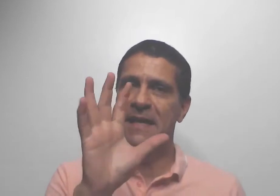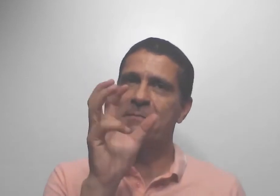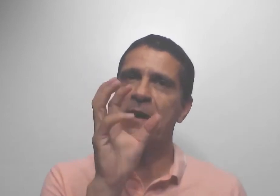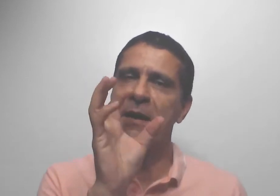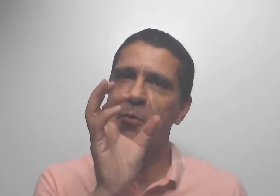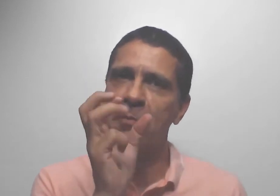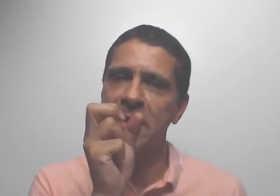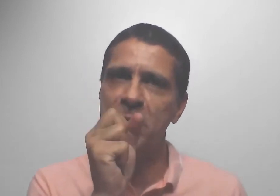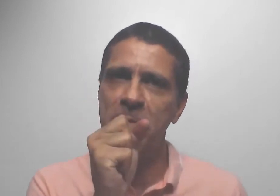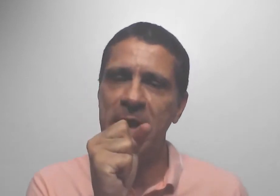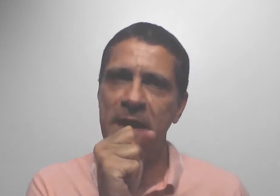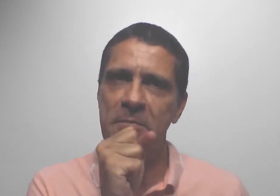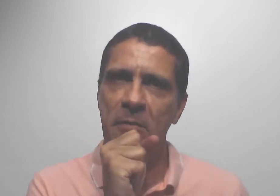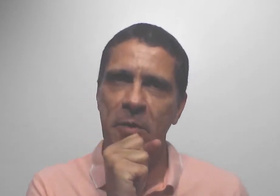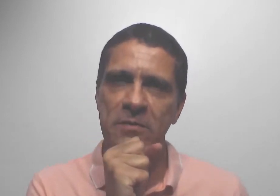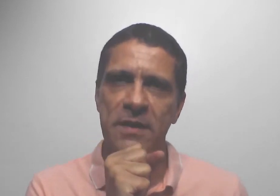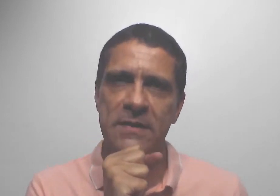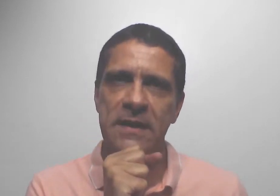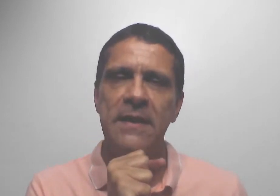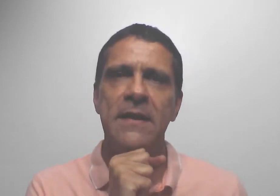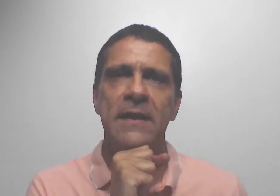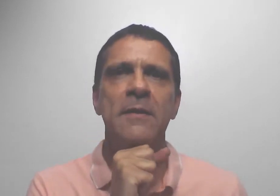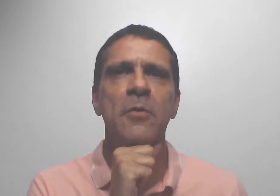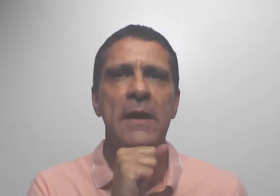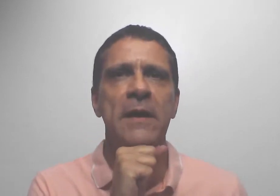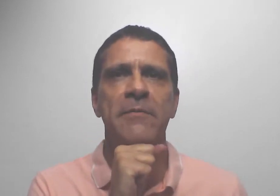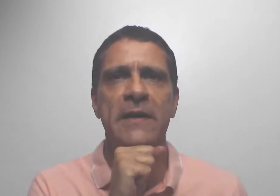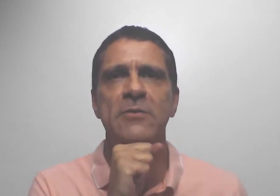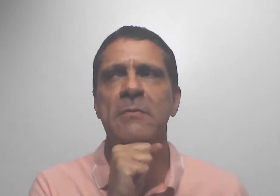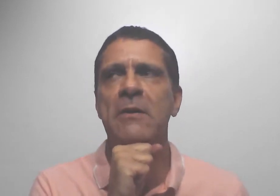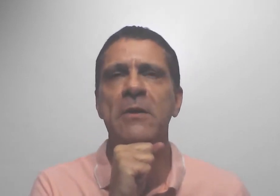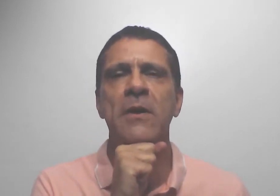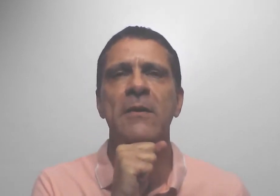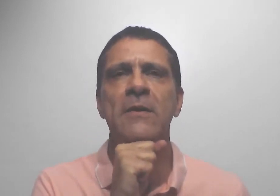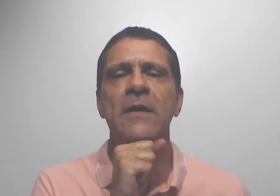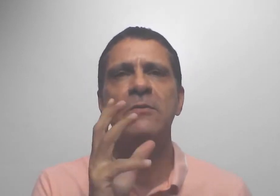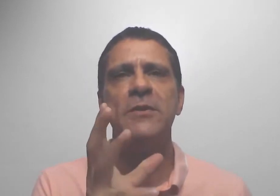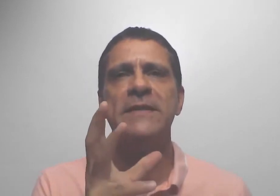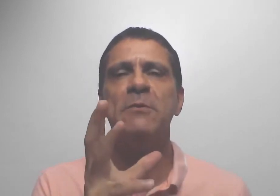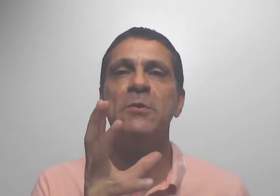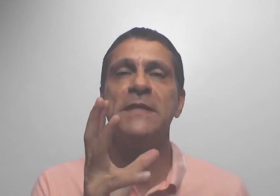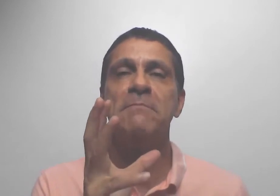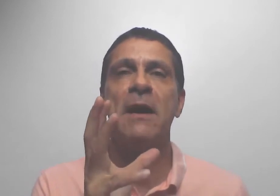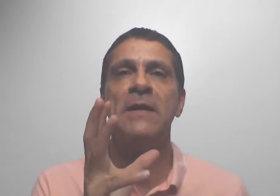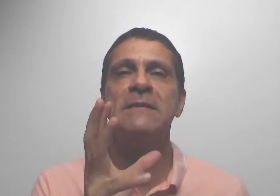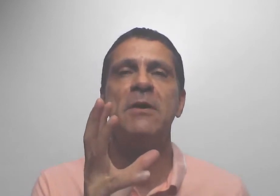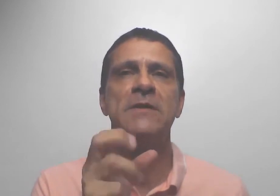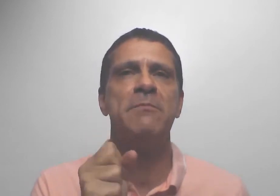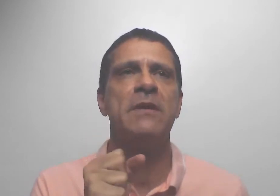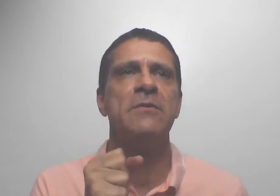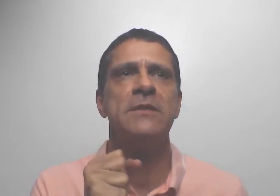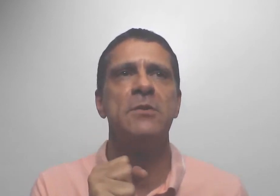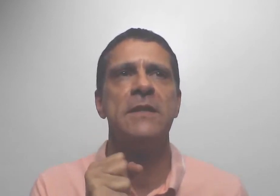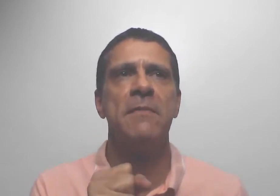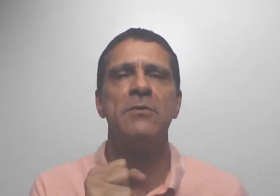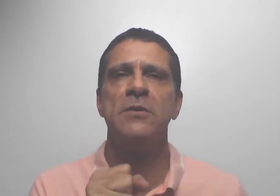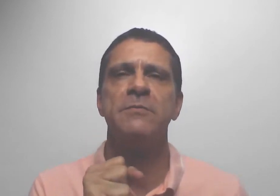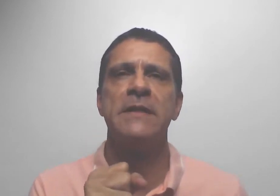o mesmo bem que a mão pode fazer, ela faz o mal igual. Quando você usa mal as mãos é porque você usa mal os seus